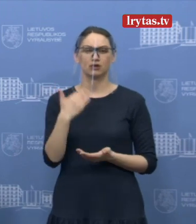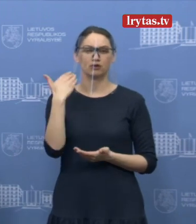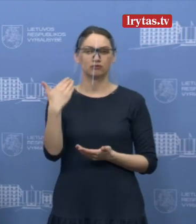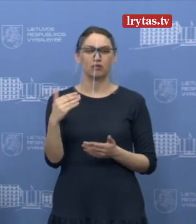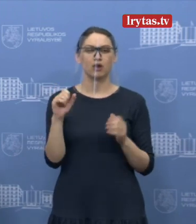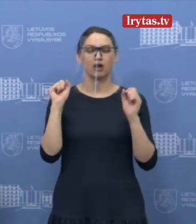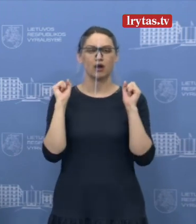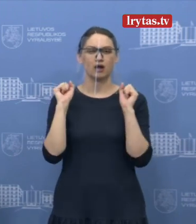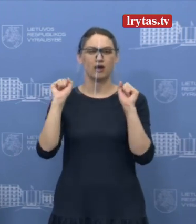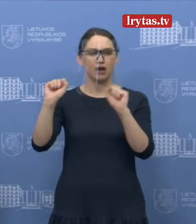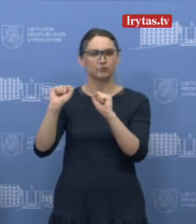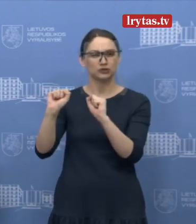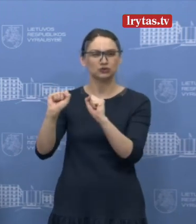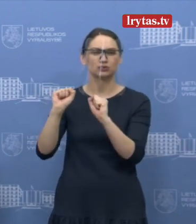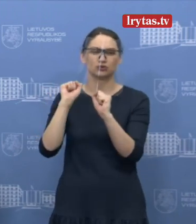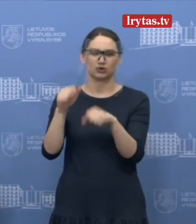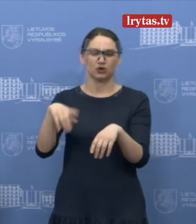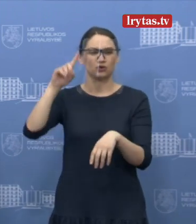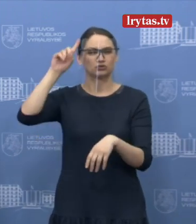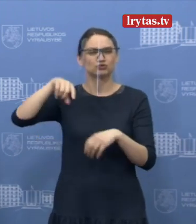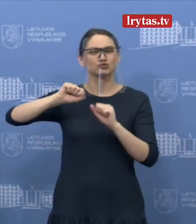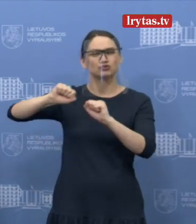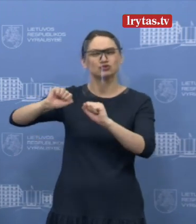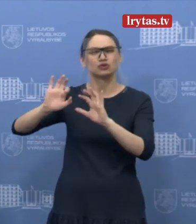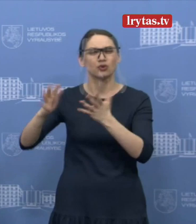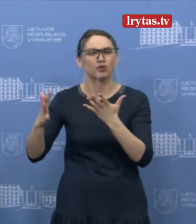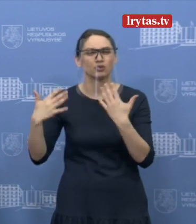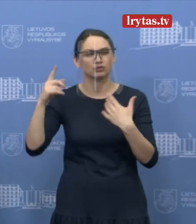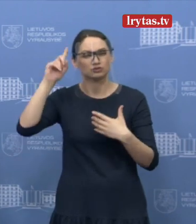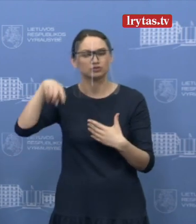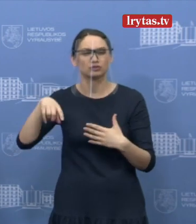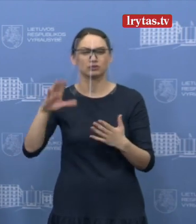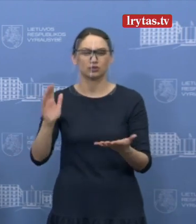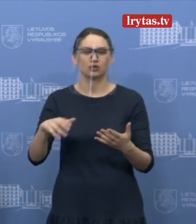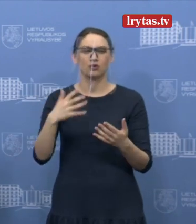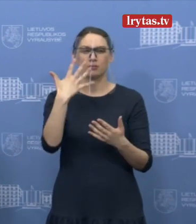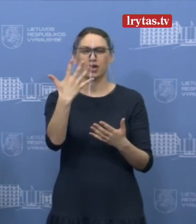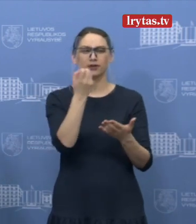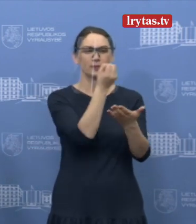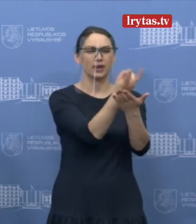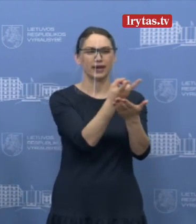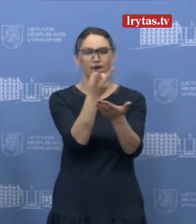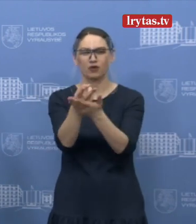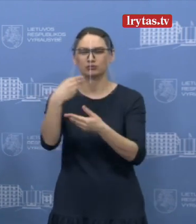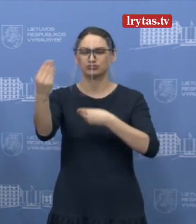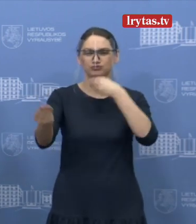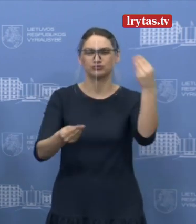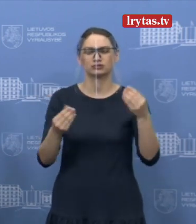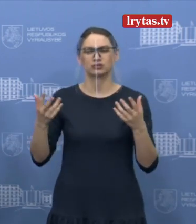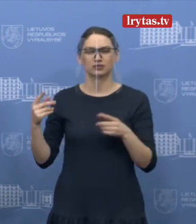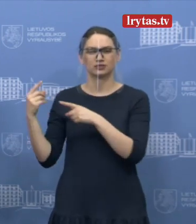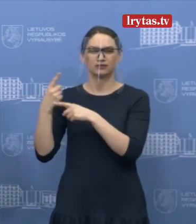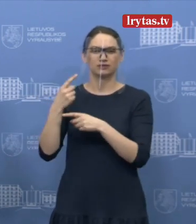kurios bus jame jau yra žinomos ir yra paskirstitos pagrindiniam penkiom lygoniniam, greitosiom pagalbom